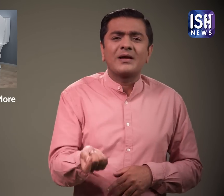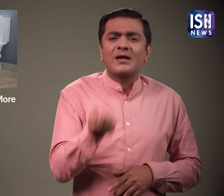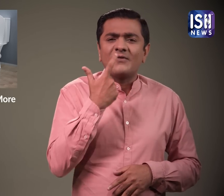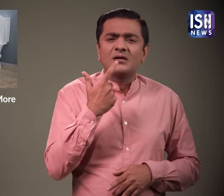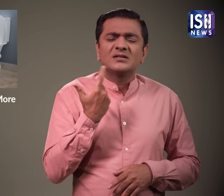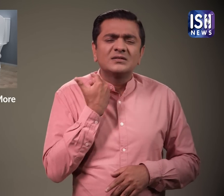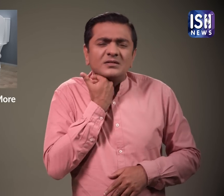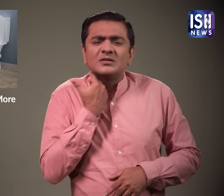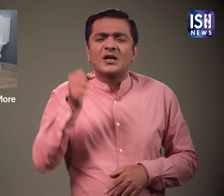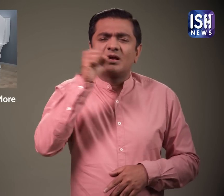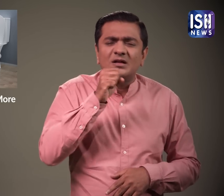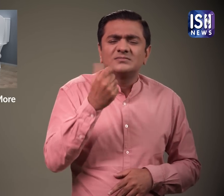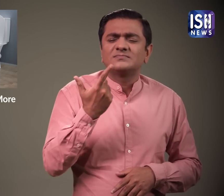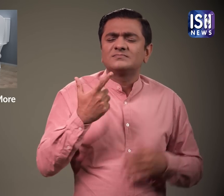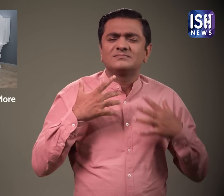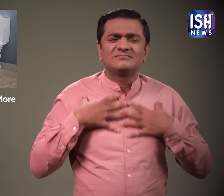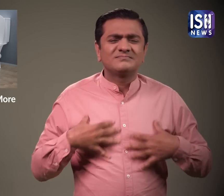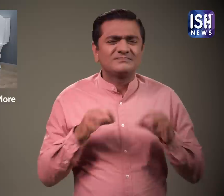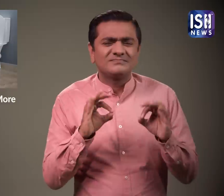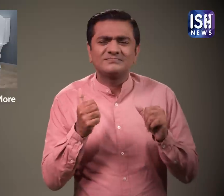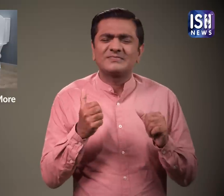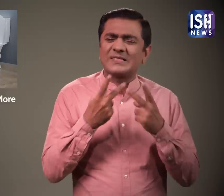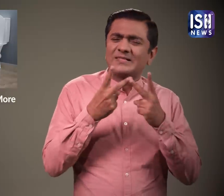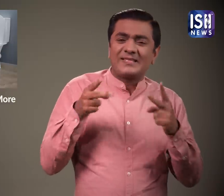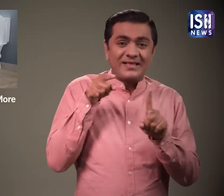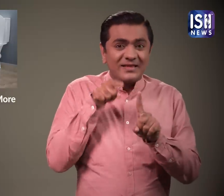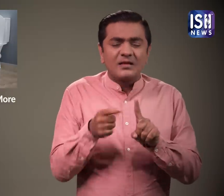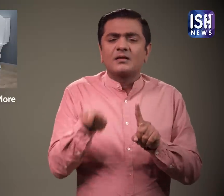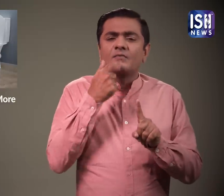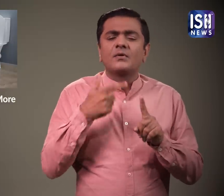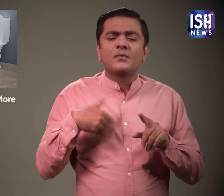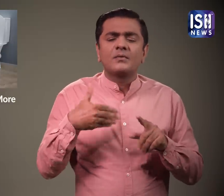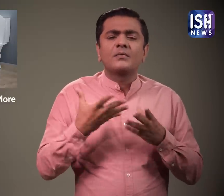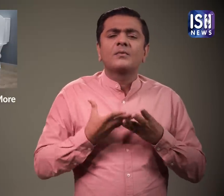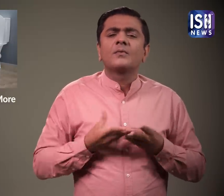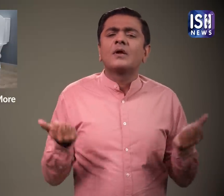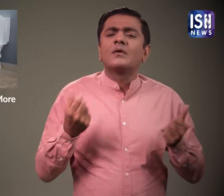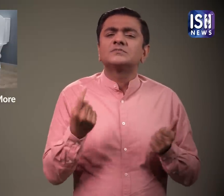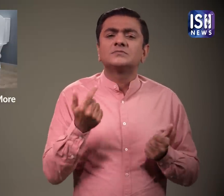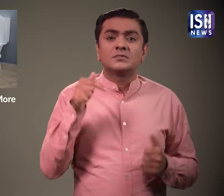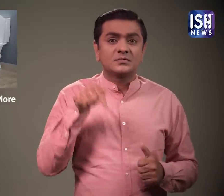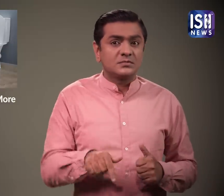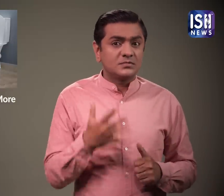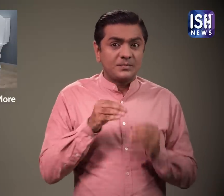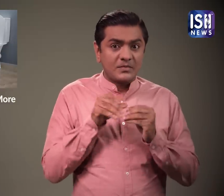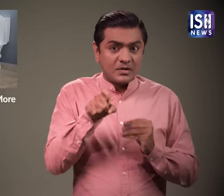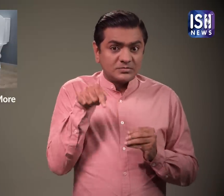बैक्टिरिया के कारण होने वाले संक्रमन एंटिबायोटिक दवाओं के लिए तेजी से प्रतिरोधी होते जा रहे हैं